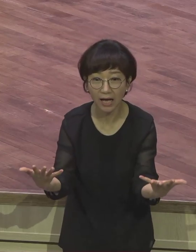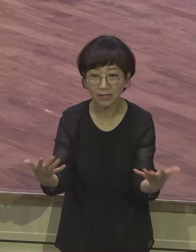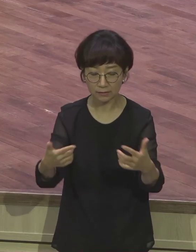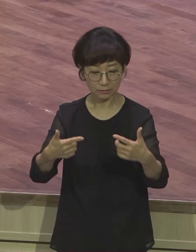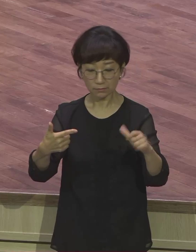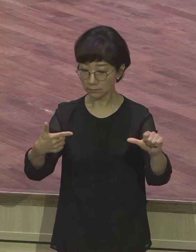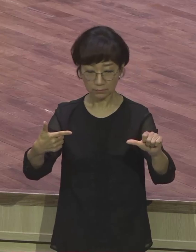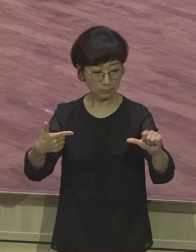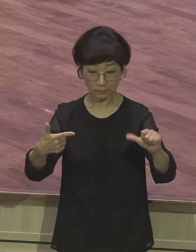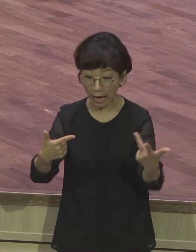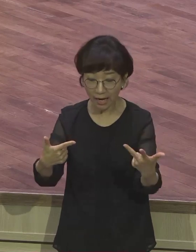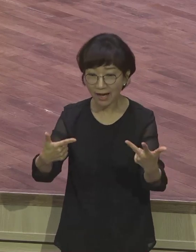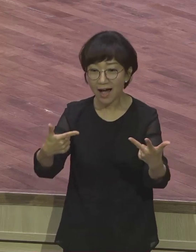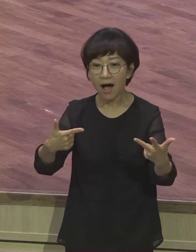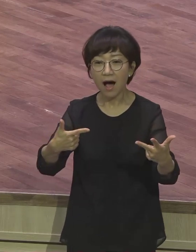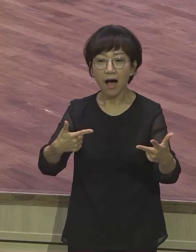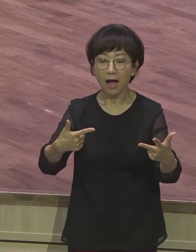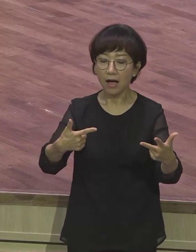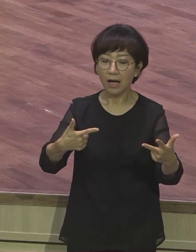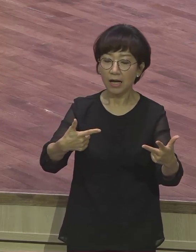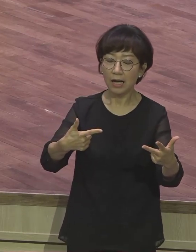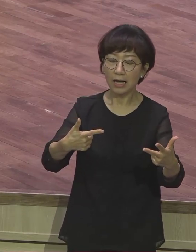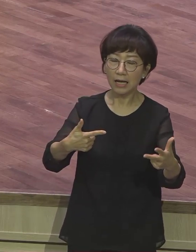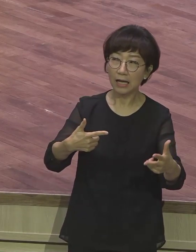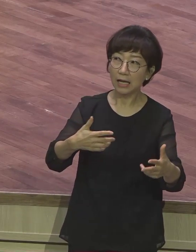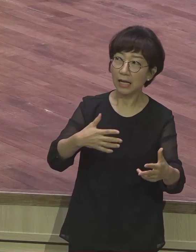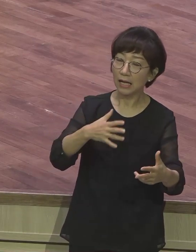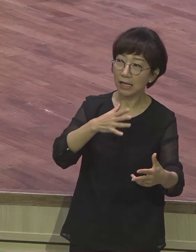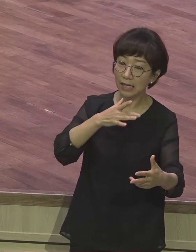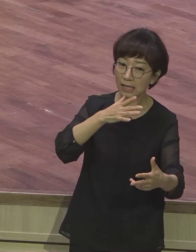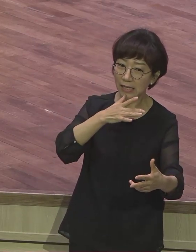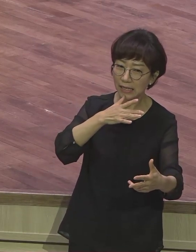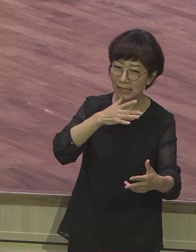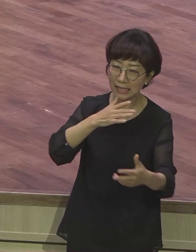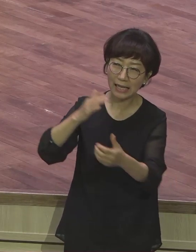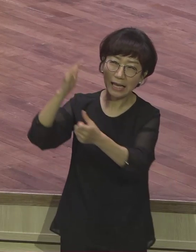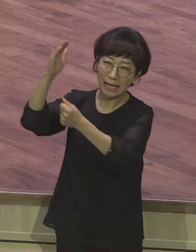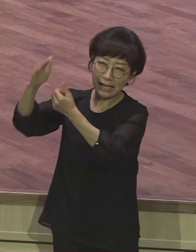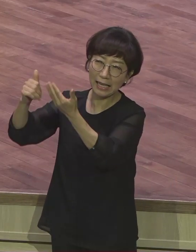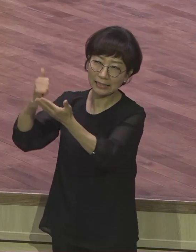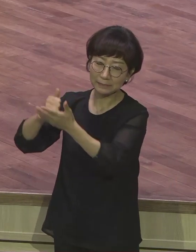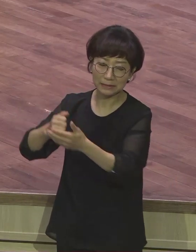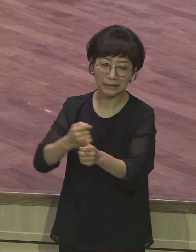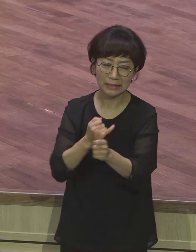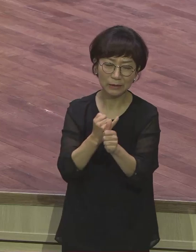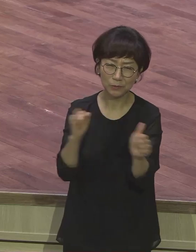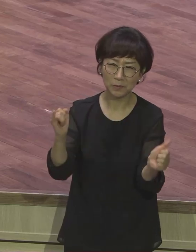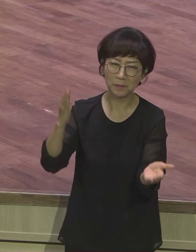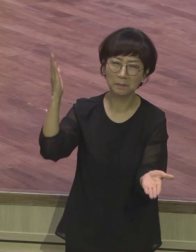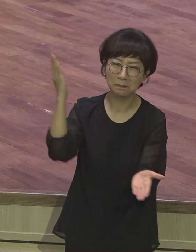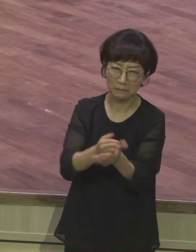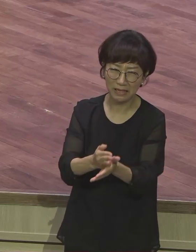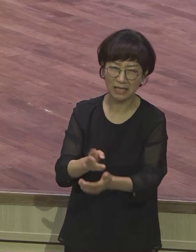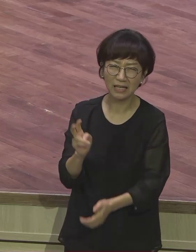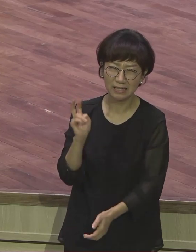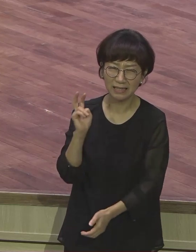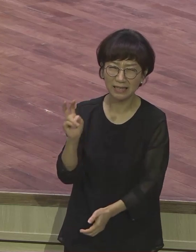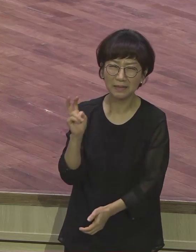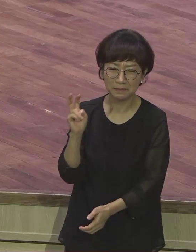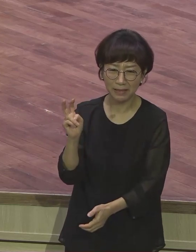그래서 아 이 두 부부가 이거는 하나님의 뜻이다. 헤어지는 것이 하는 뜻이